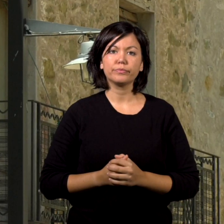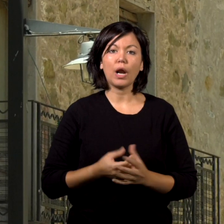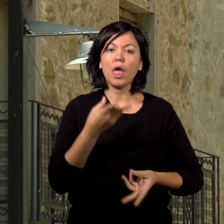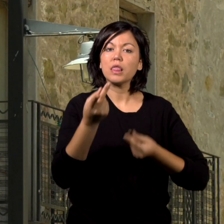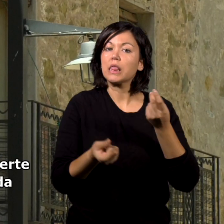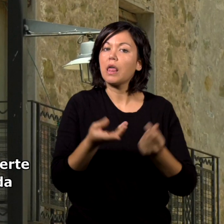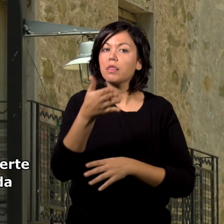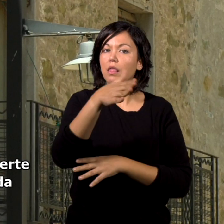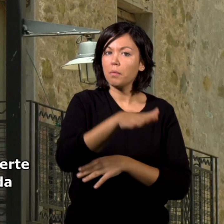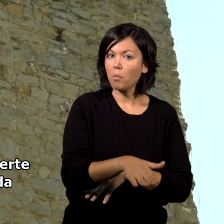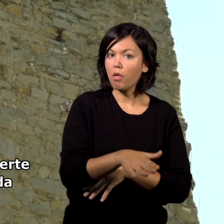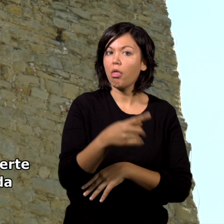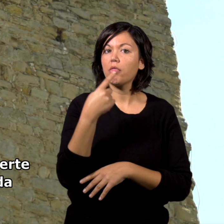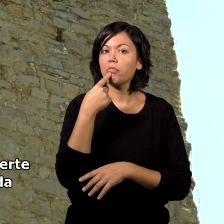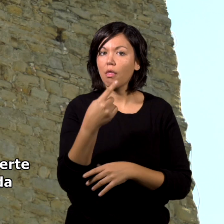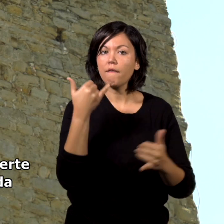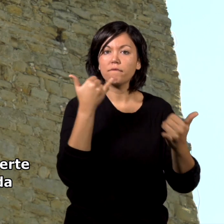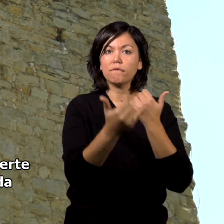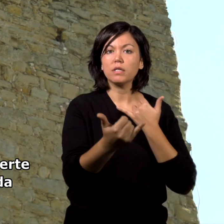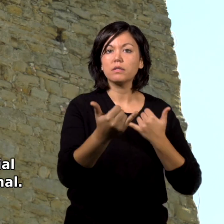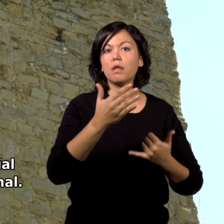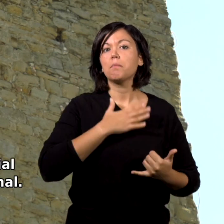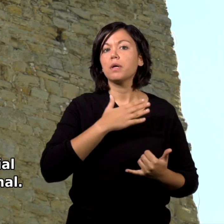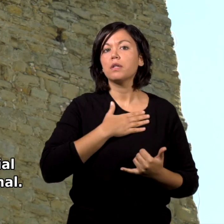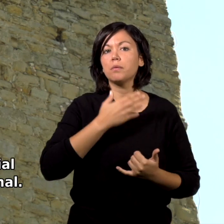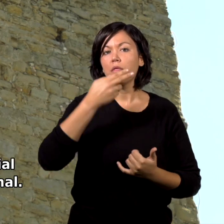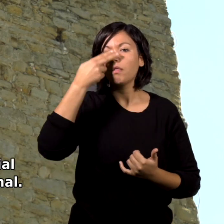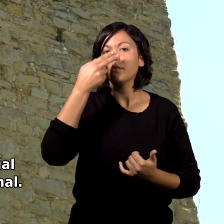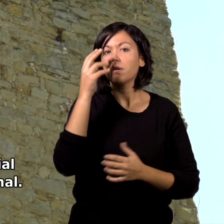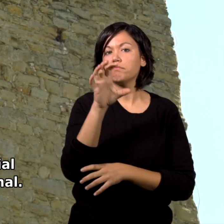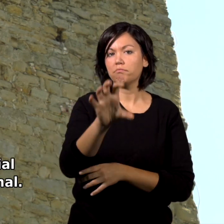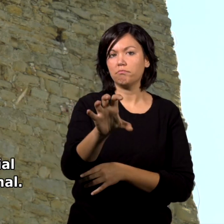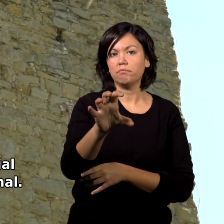La Danza de la Muerte ha sido declarada fiesta patrimonial de interés nacional.